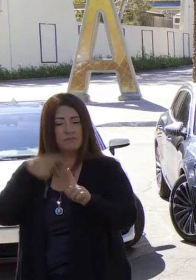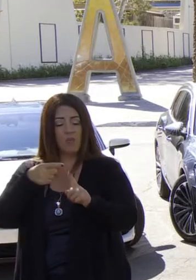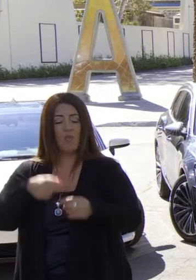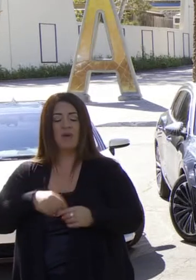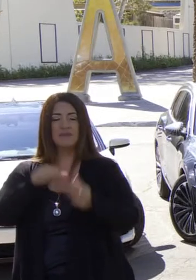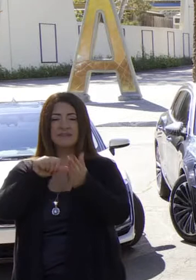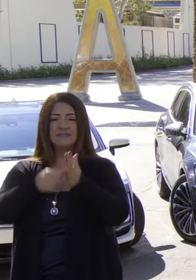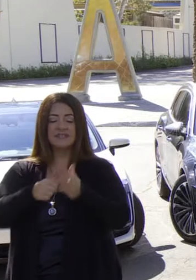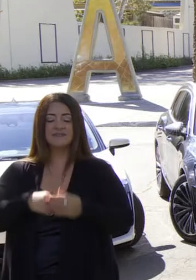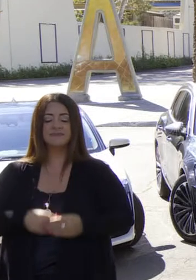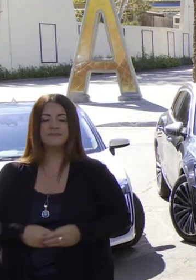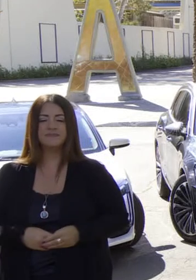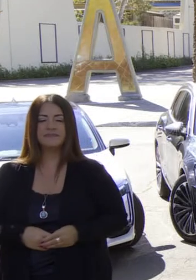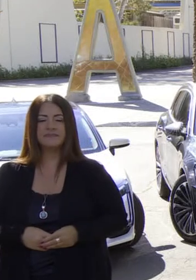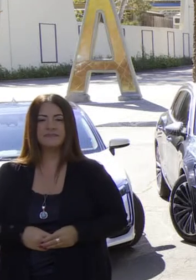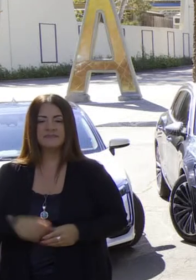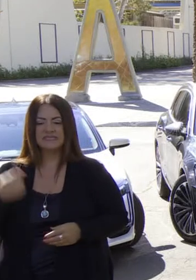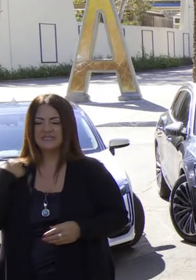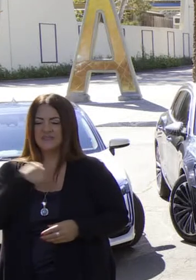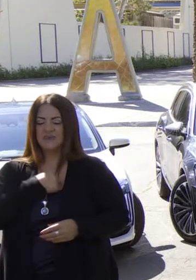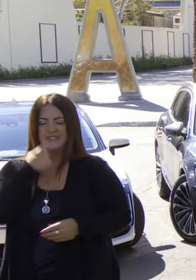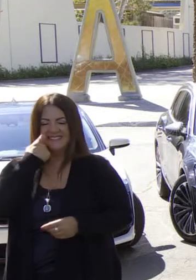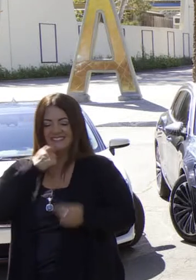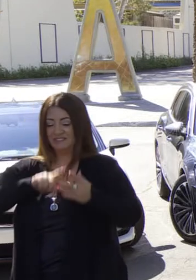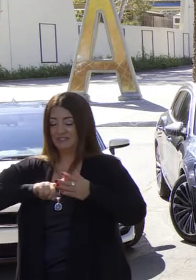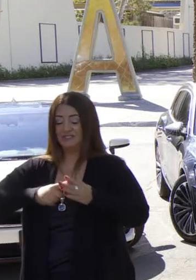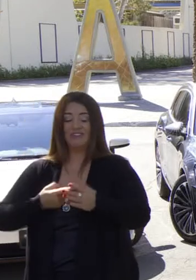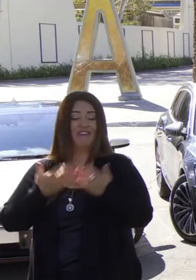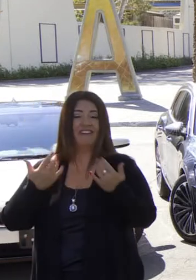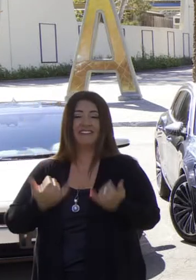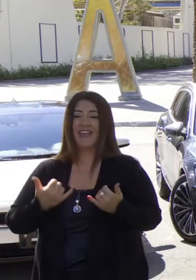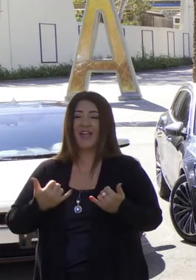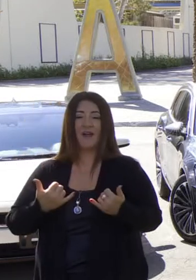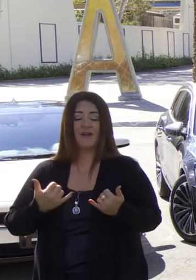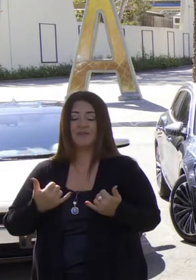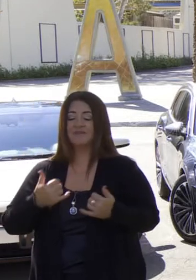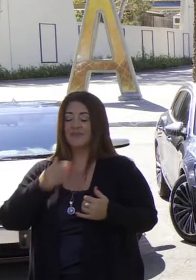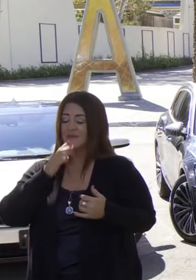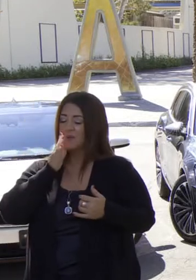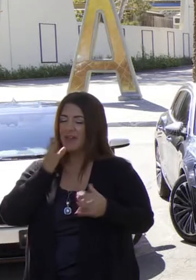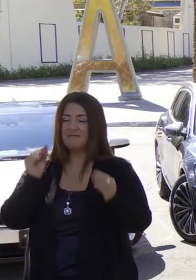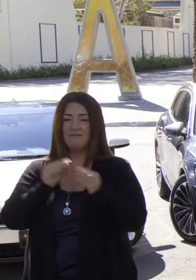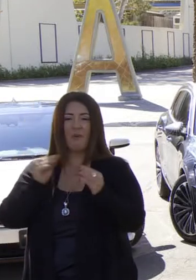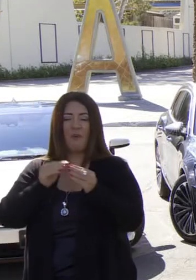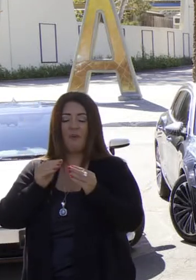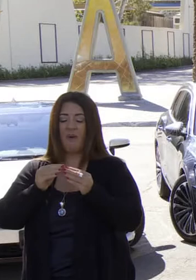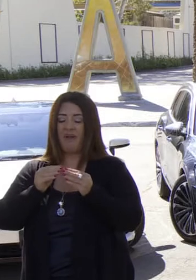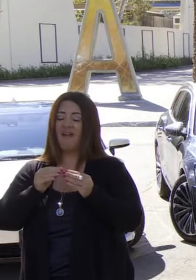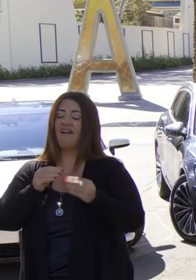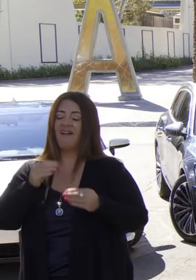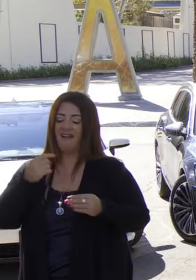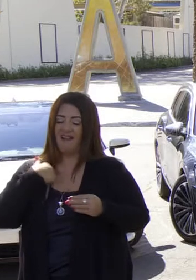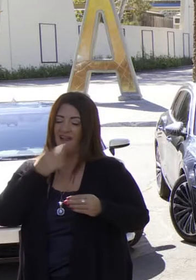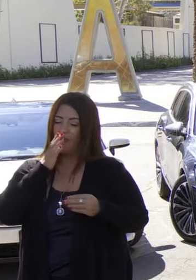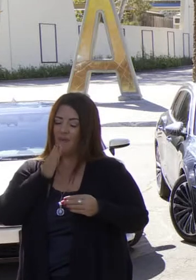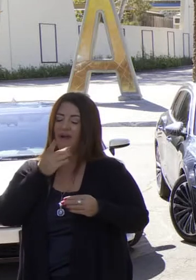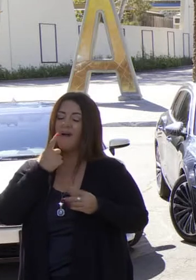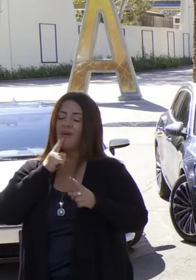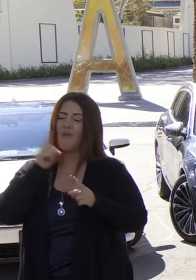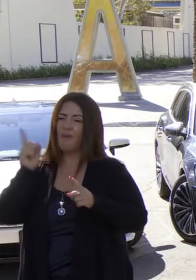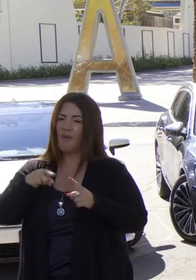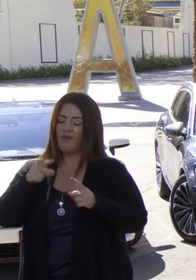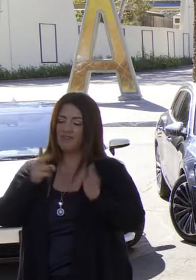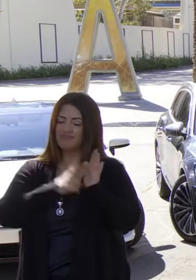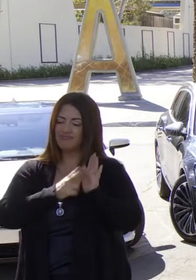Quiero concluir estableciendo, recalcando lo siguiente. Apenas estamos comenzando. Estamos trabajando en una serie de órdenes